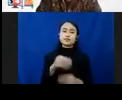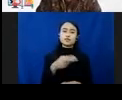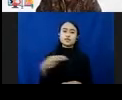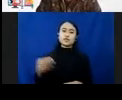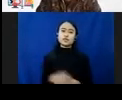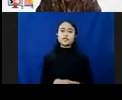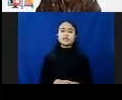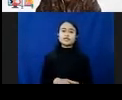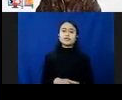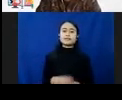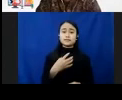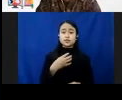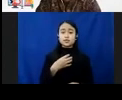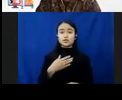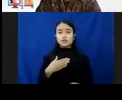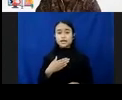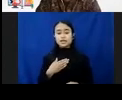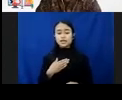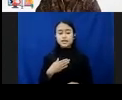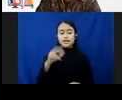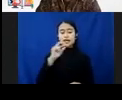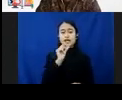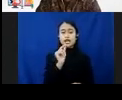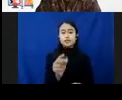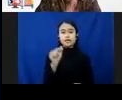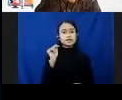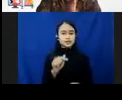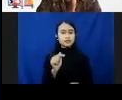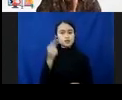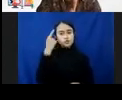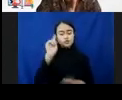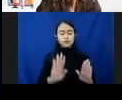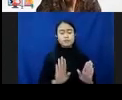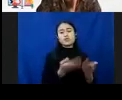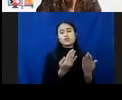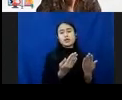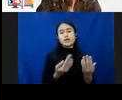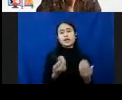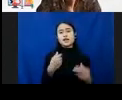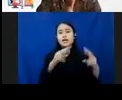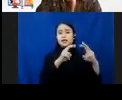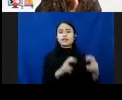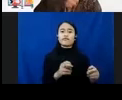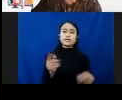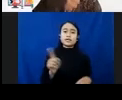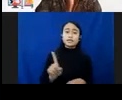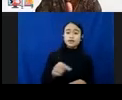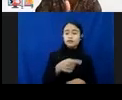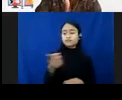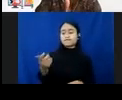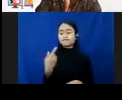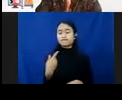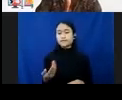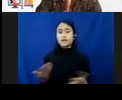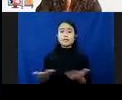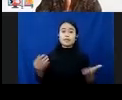di manapun. Menurut saya salah satu rekomendasinya itu. Untuk pemulihan. Jadi ada identifikasi di mana mereka berada, bagaimana kekerasan